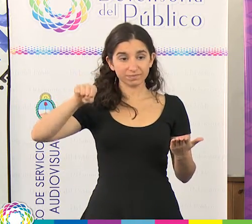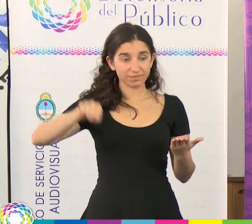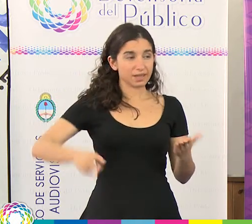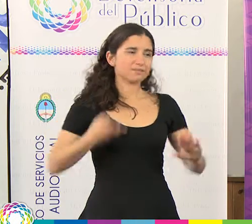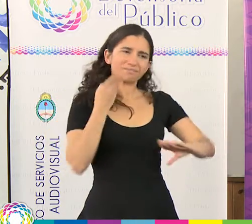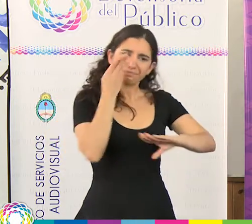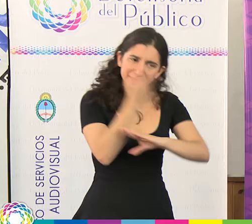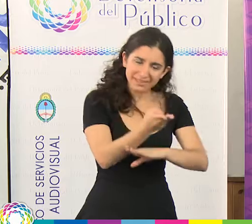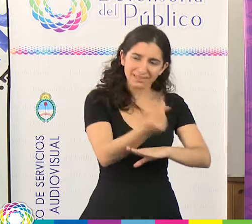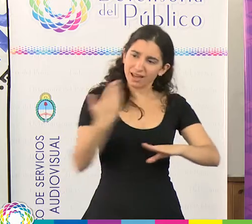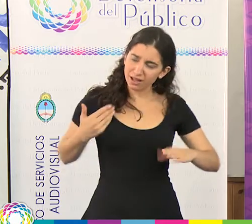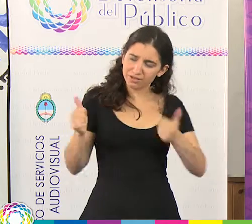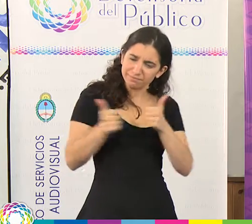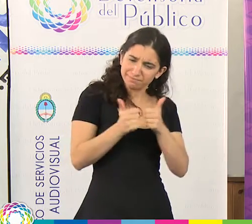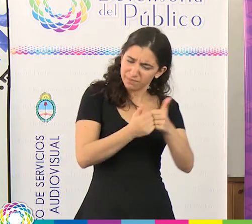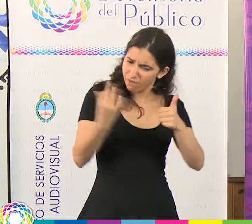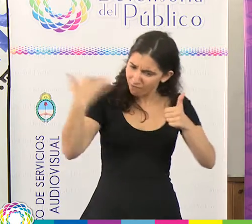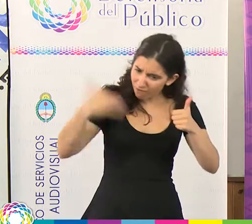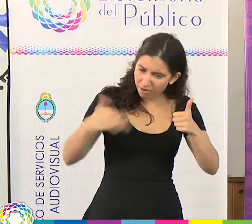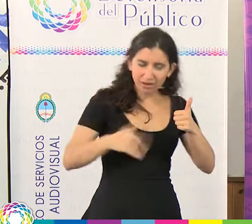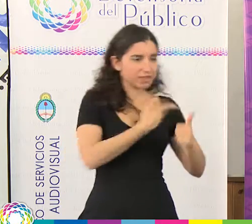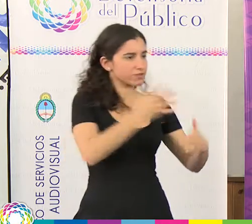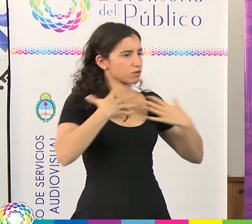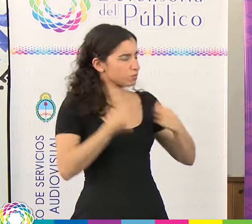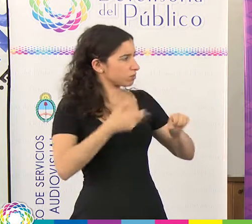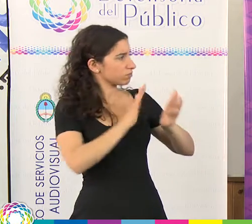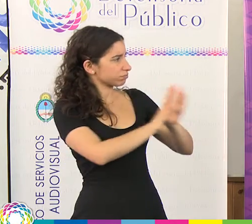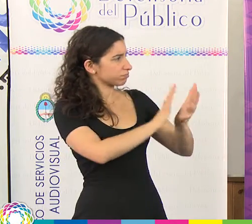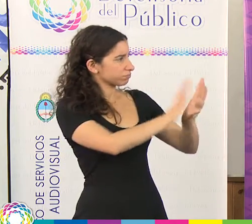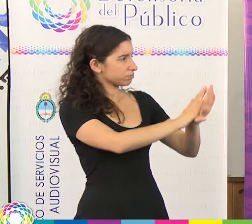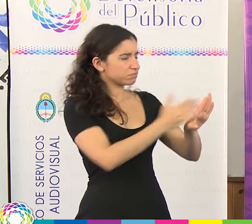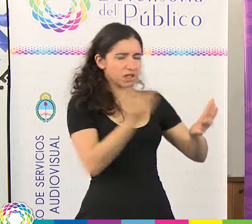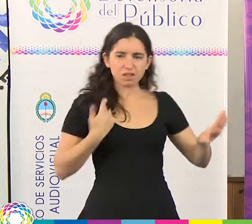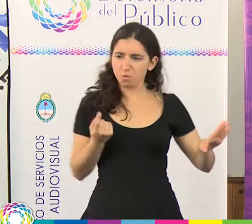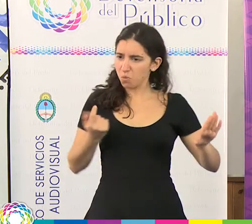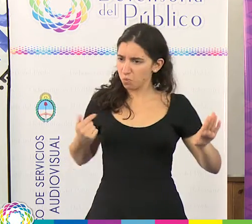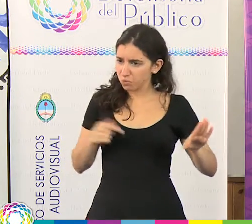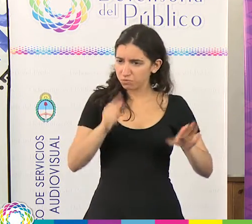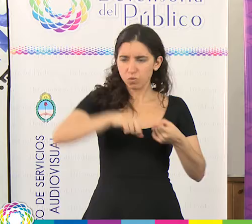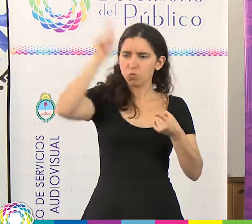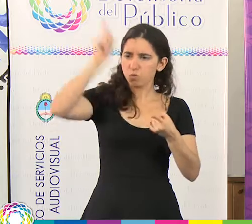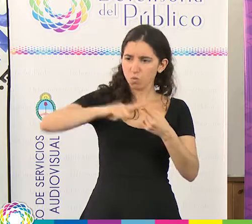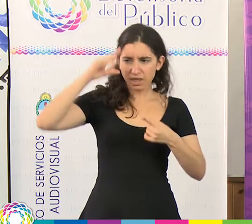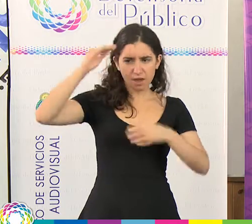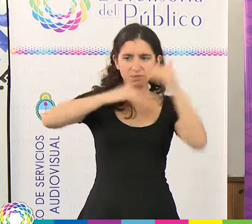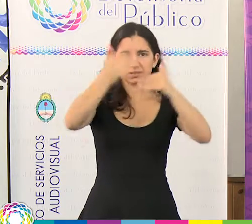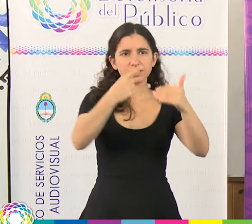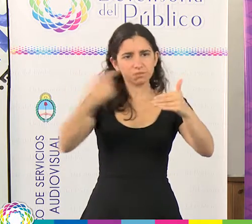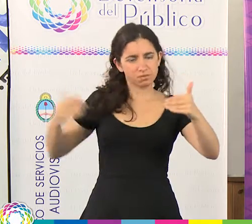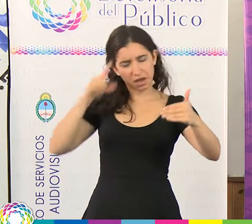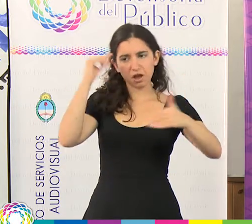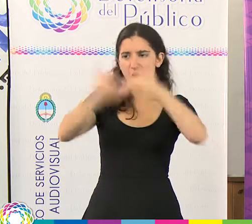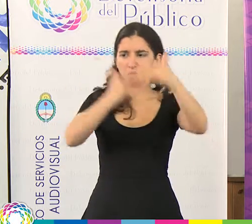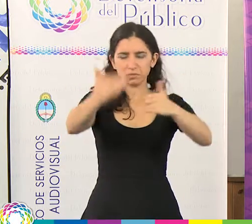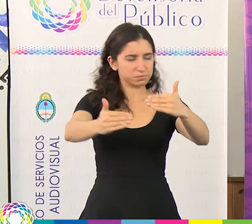continuidad y el acompañamiento que nos hace la Defensoría del Público. Hace poco tuvimos una jornada de capacitación la semana pasada,